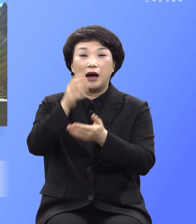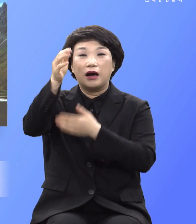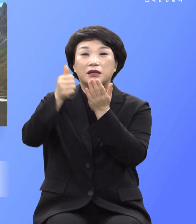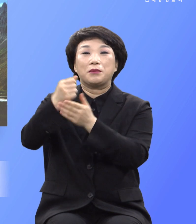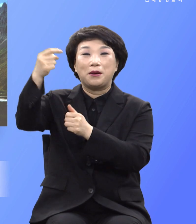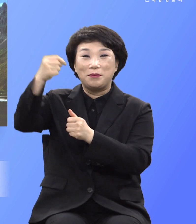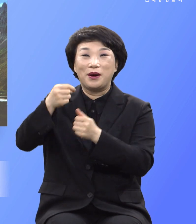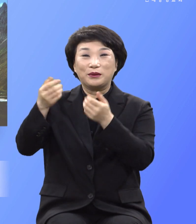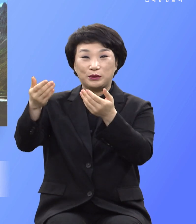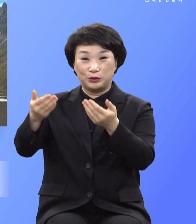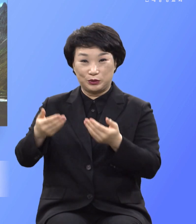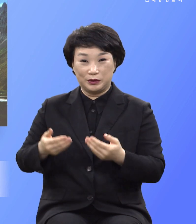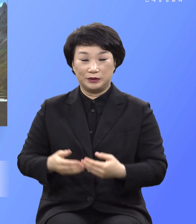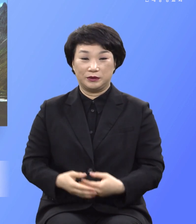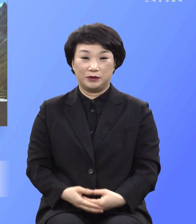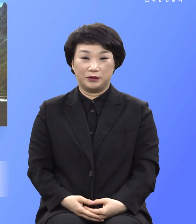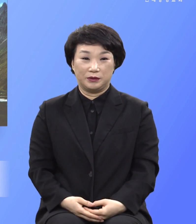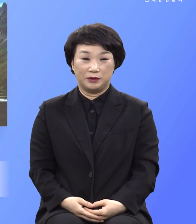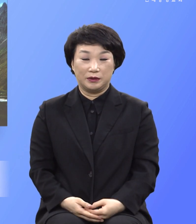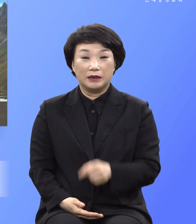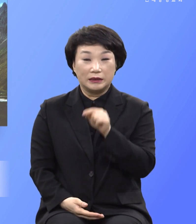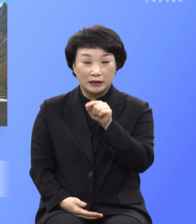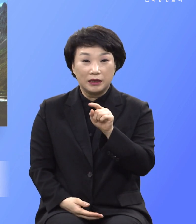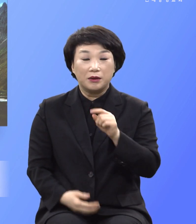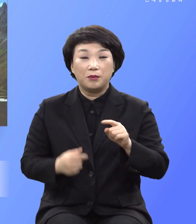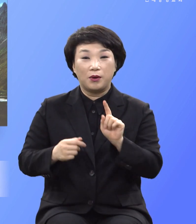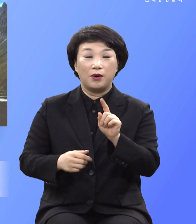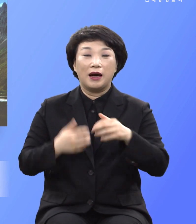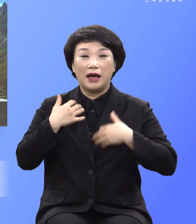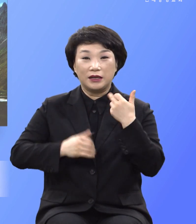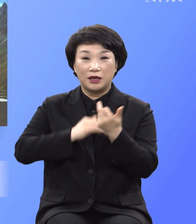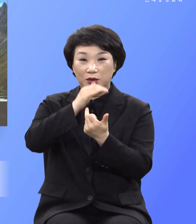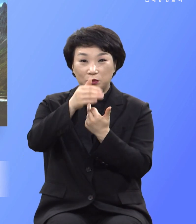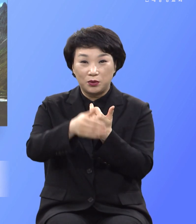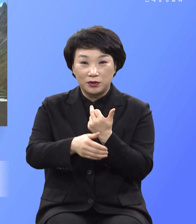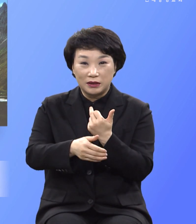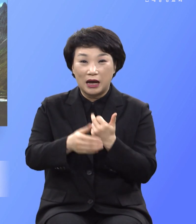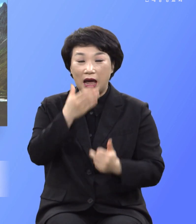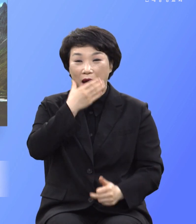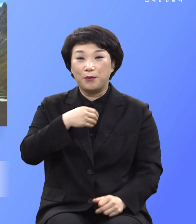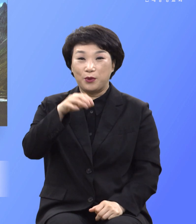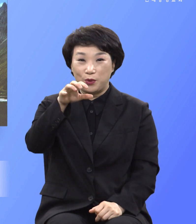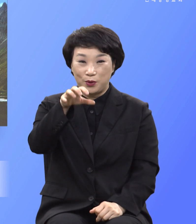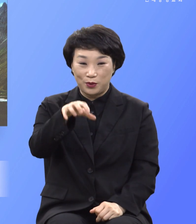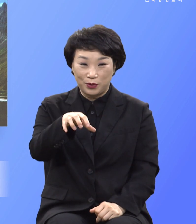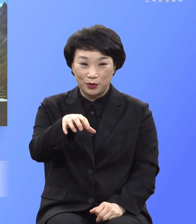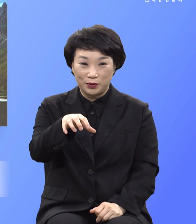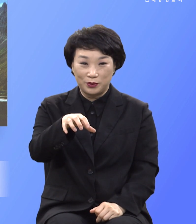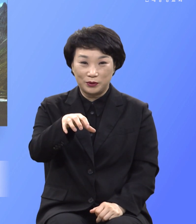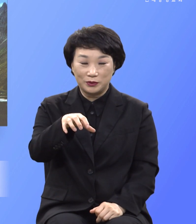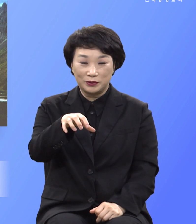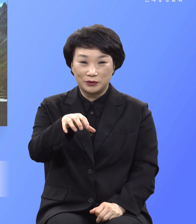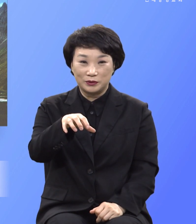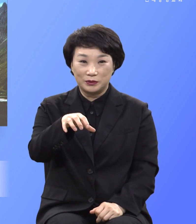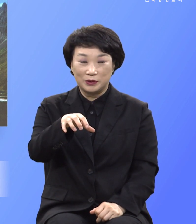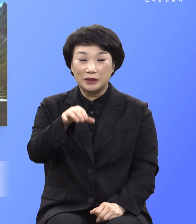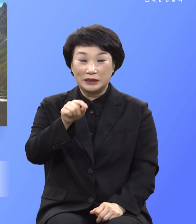주셨으니 이든이라는 행복한 동산에 그 동산